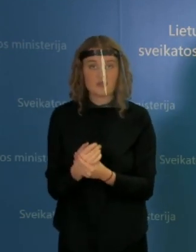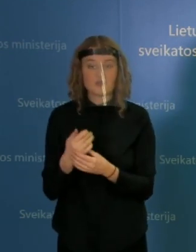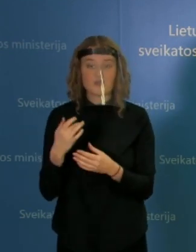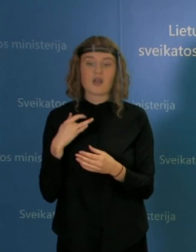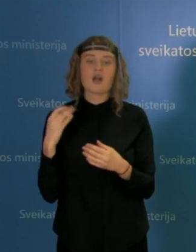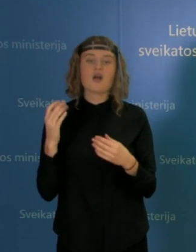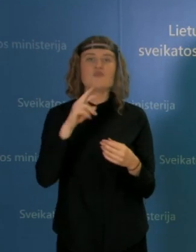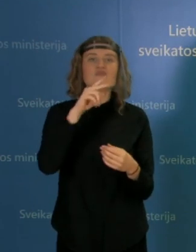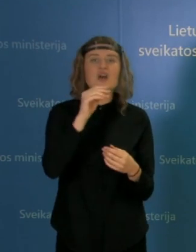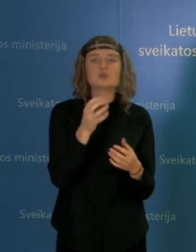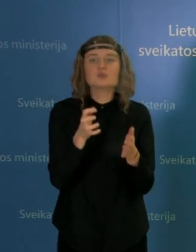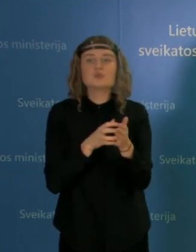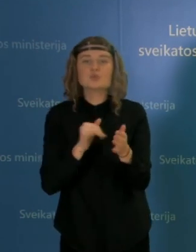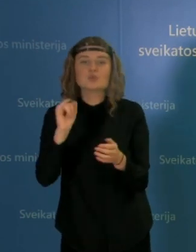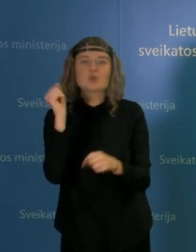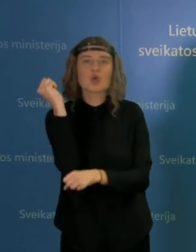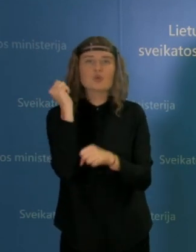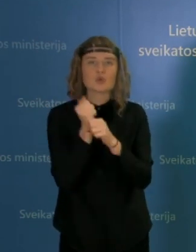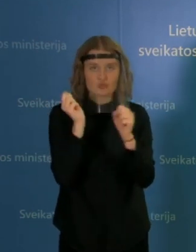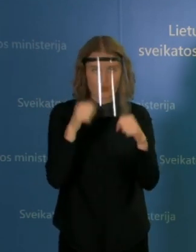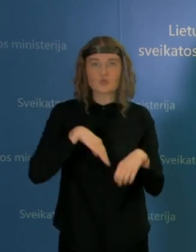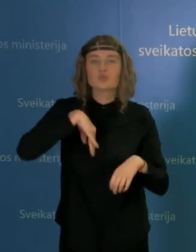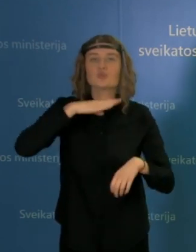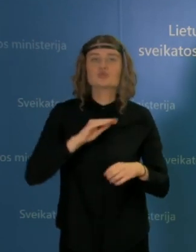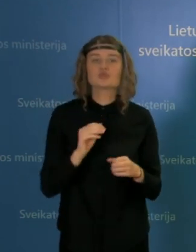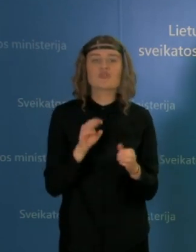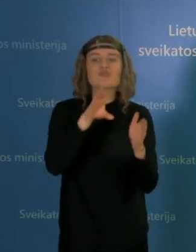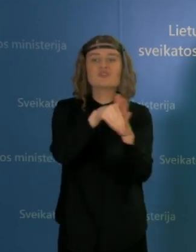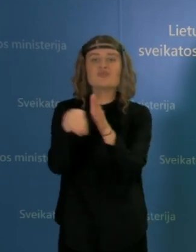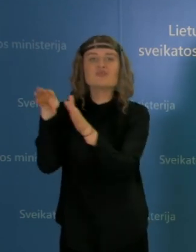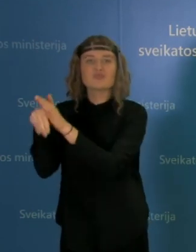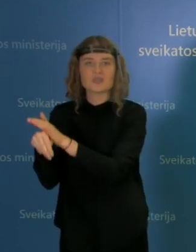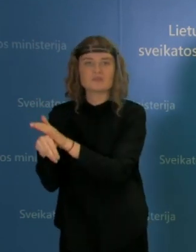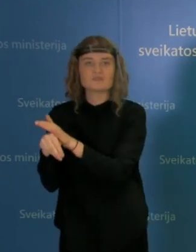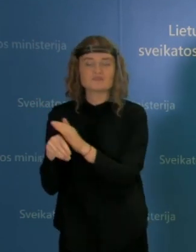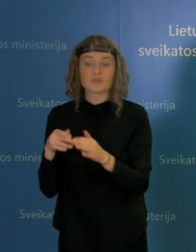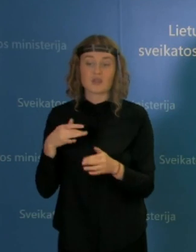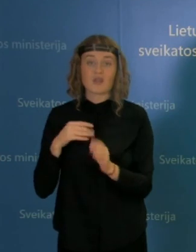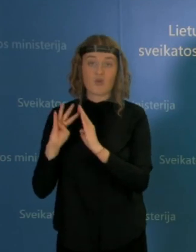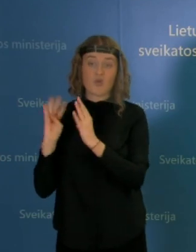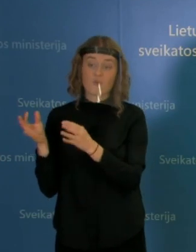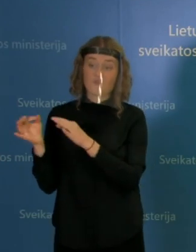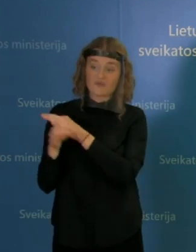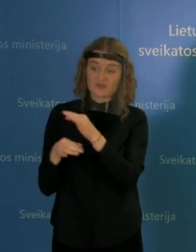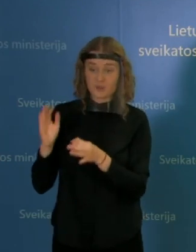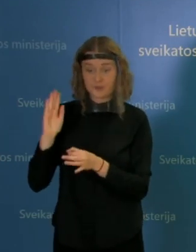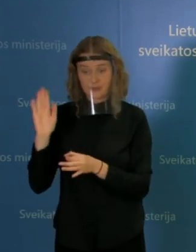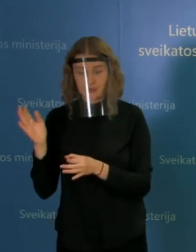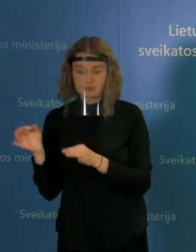trūkumui padengti. Tai tokį sprendimą komitetas ir galėtų matyti svarstyti ir tada visi būtų